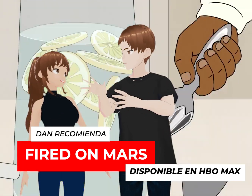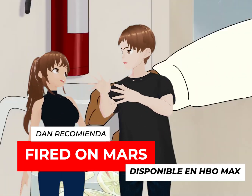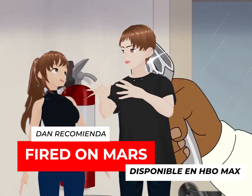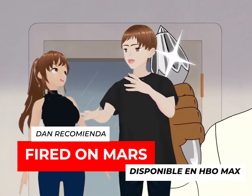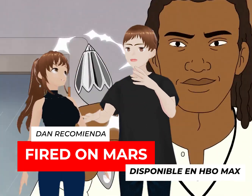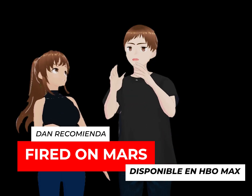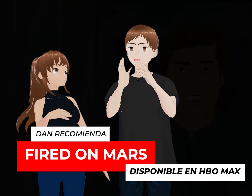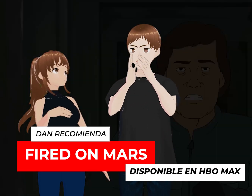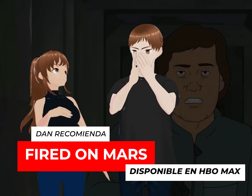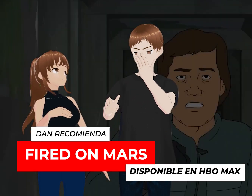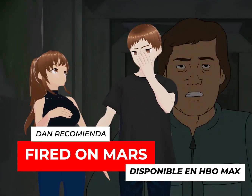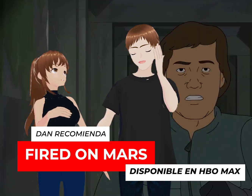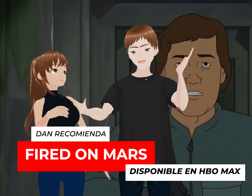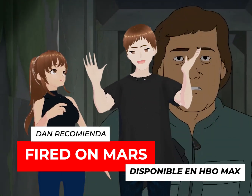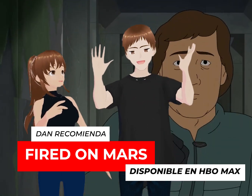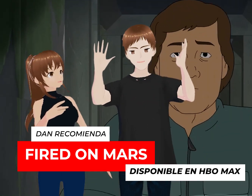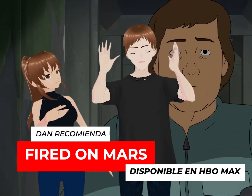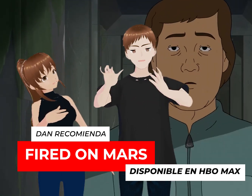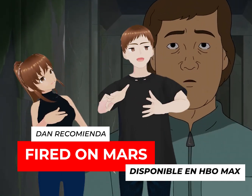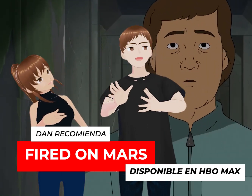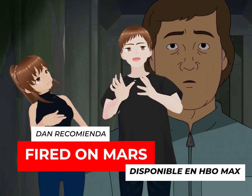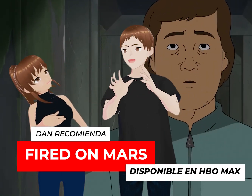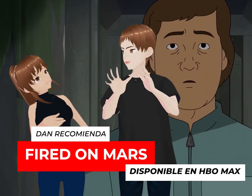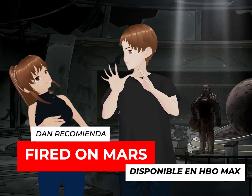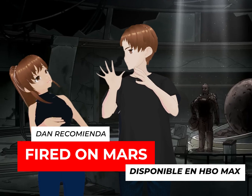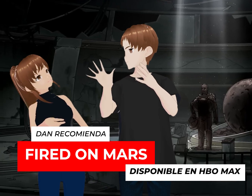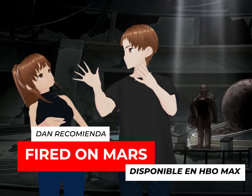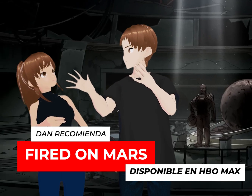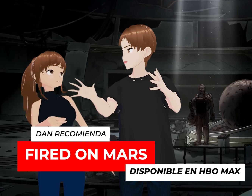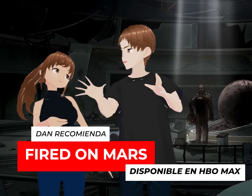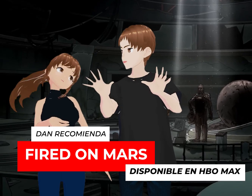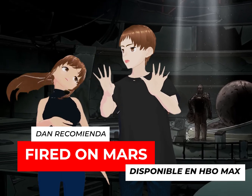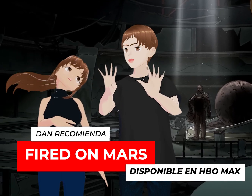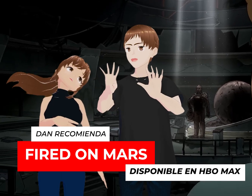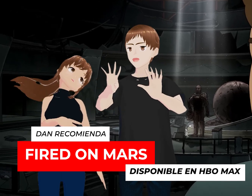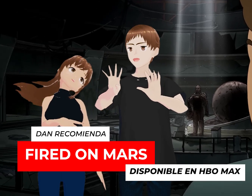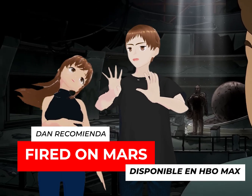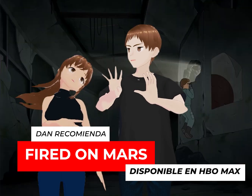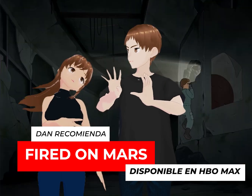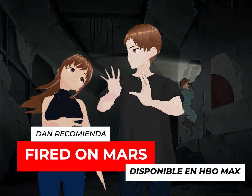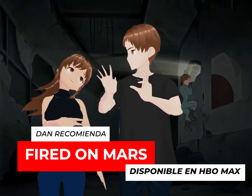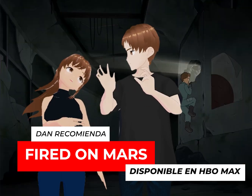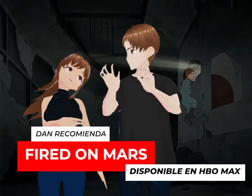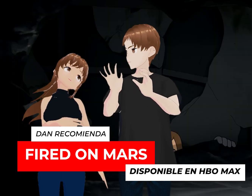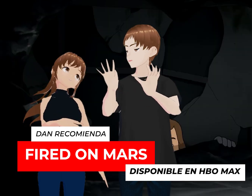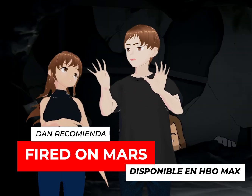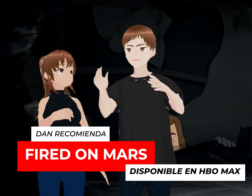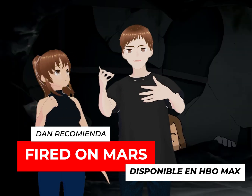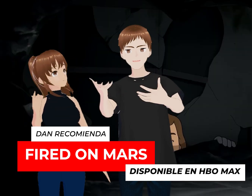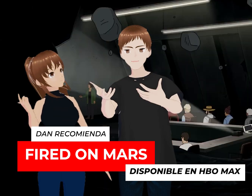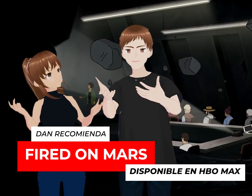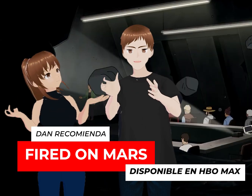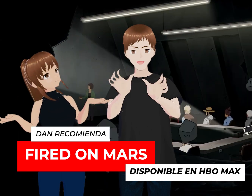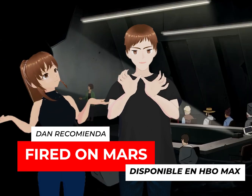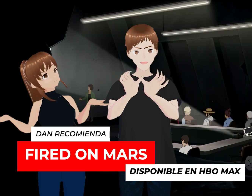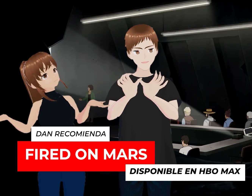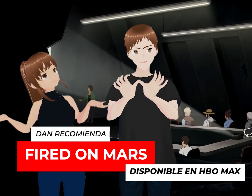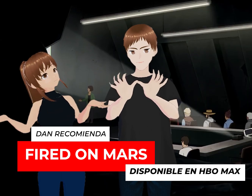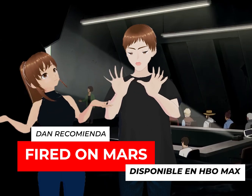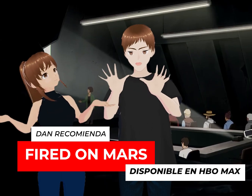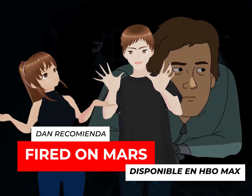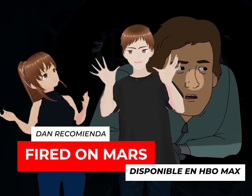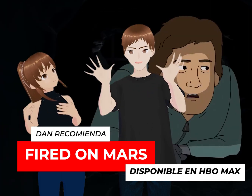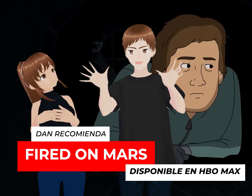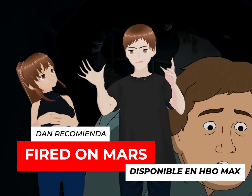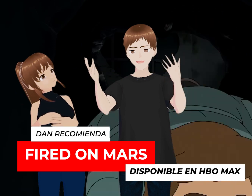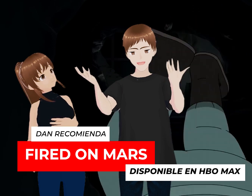sobre esto se trata y, por ejemplo, hay algunos detalles muy padres y cómo se juntan las ironías y también es una crítica social muy interesante porque